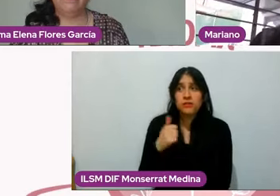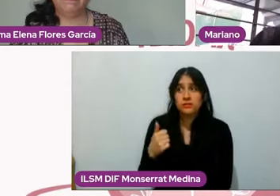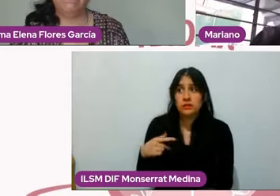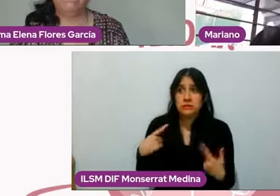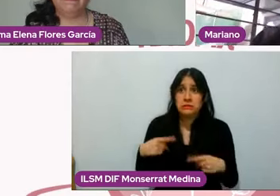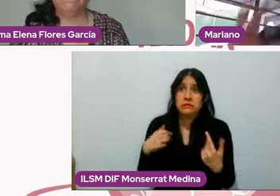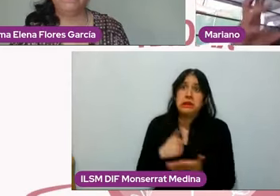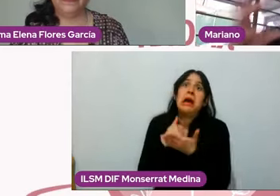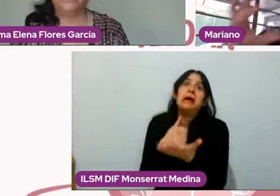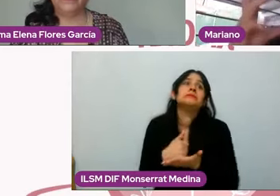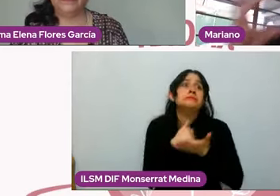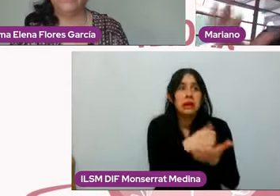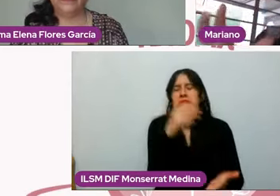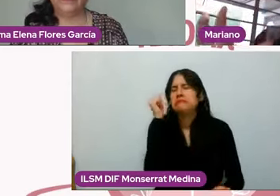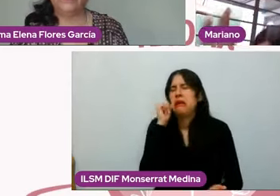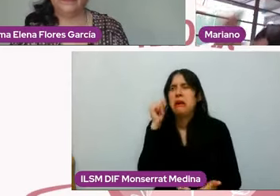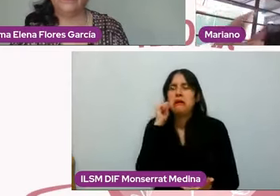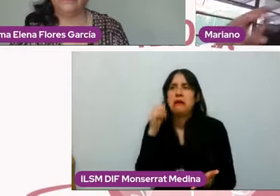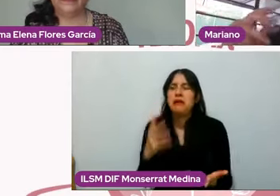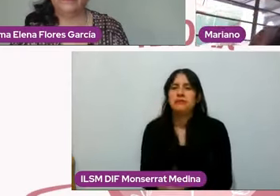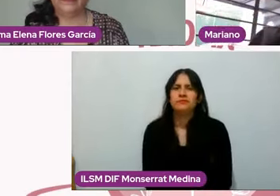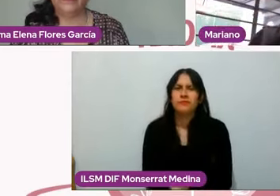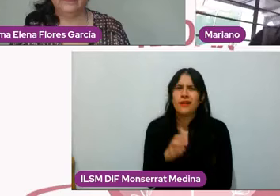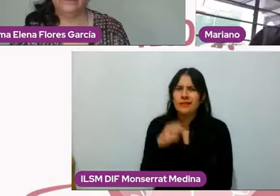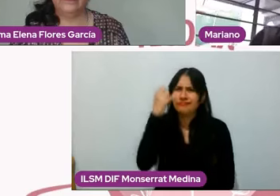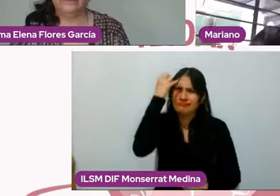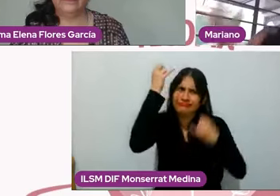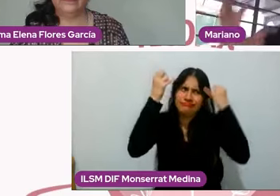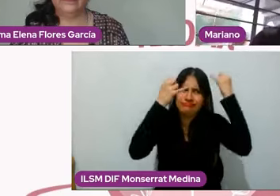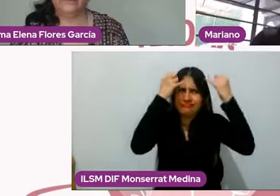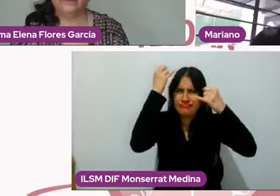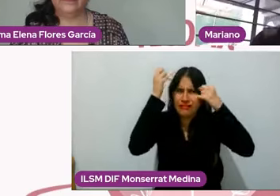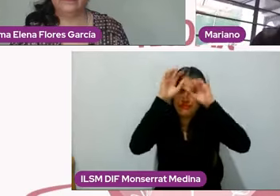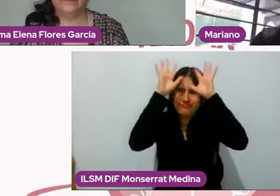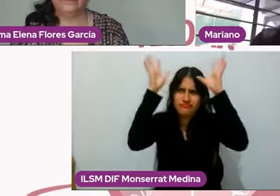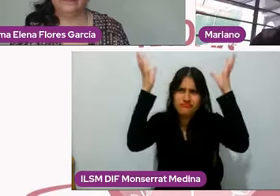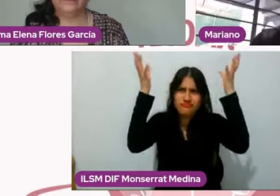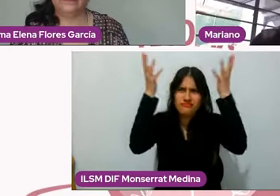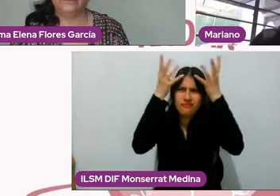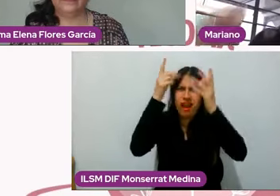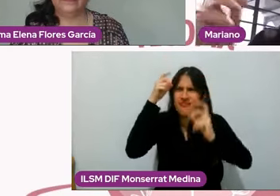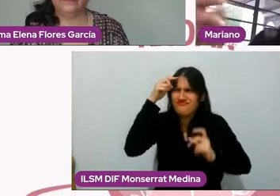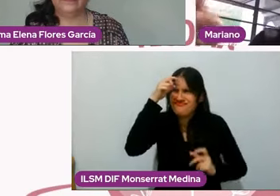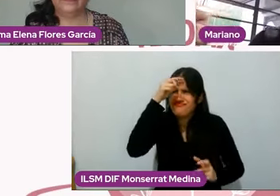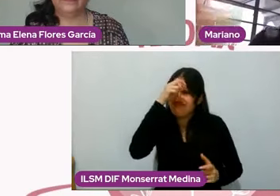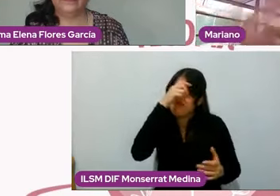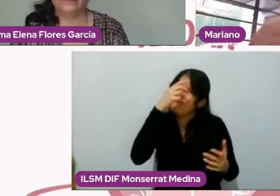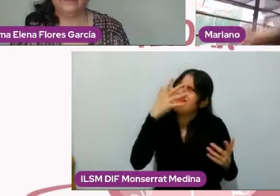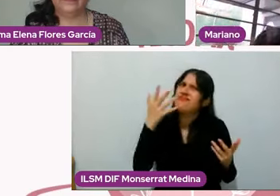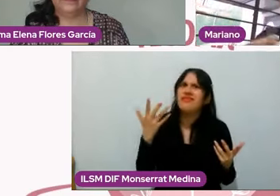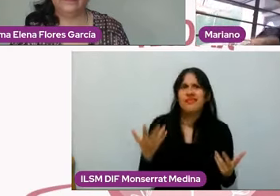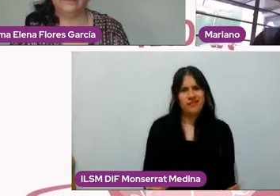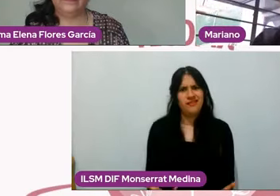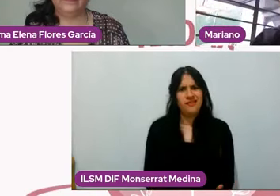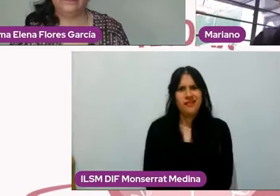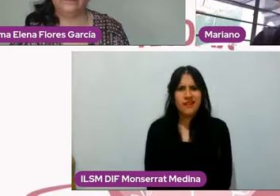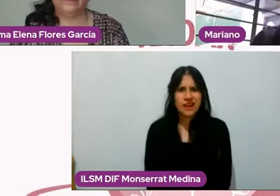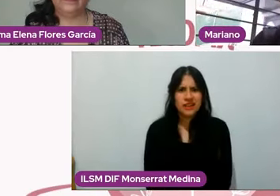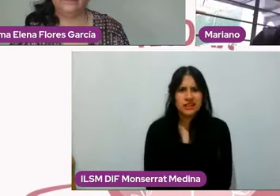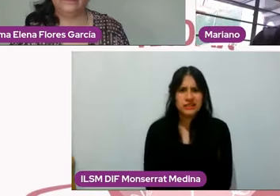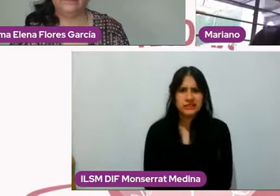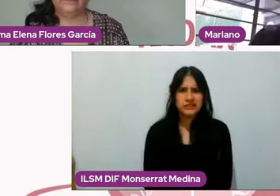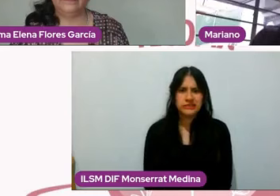mundo y que son ideales muy, muy conflictivos porque tienen elementos